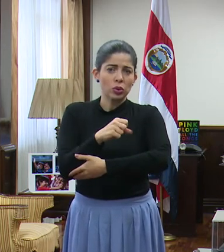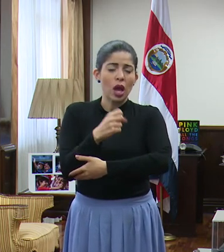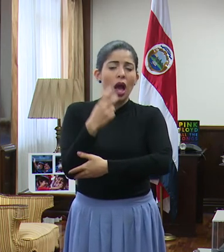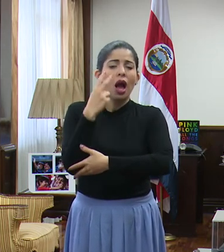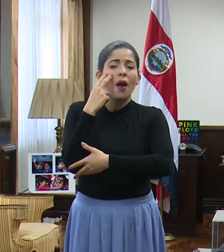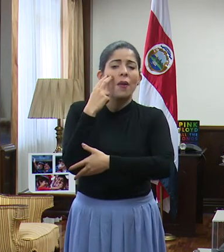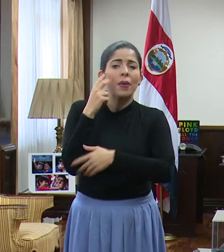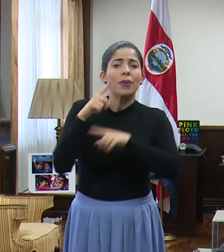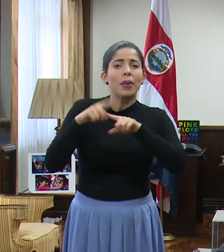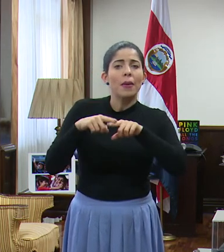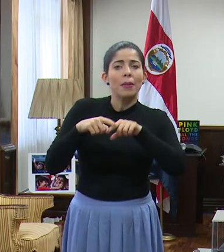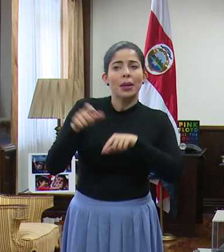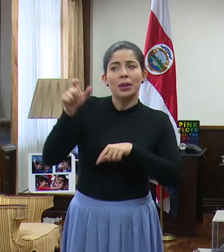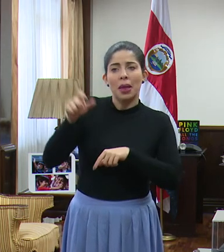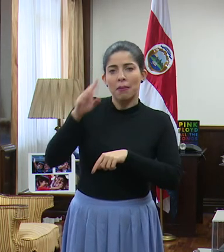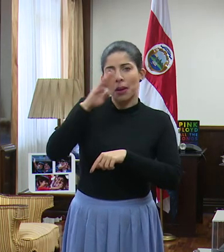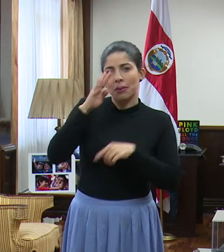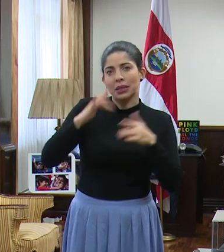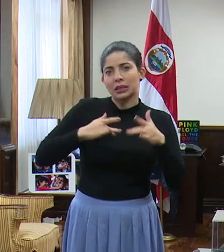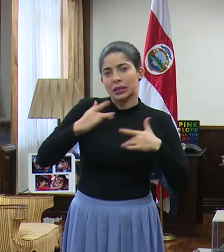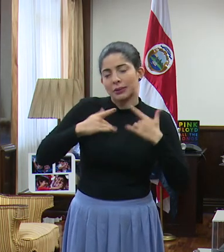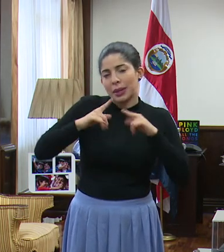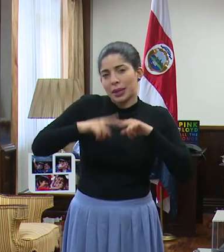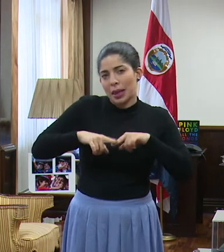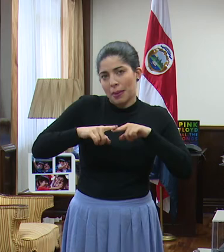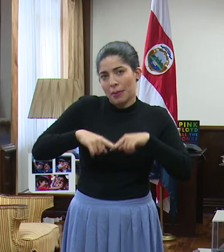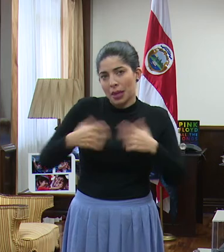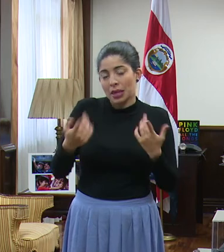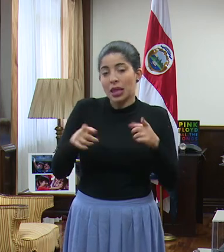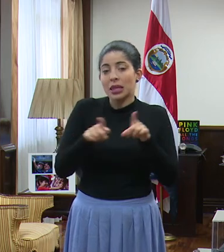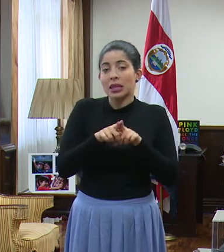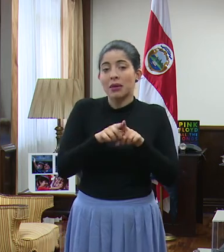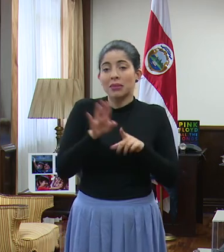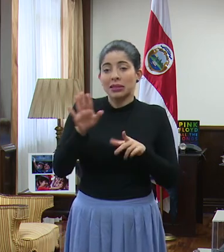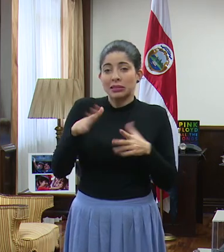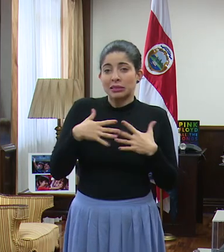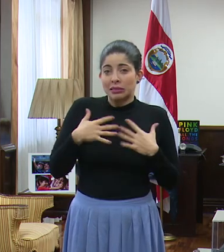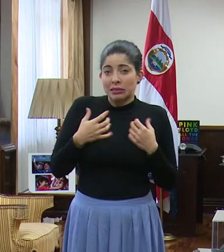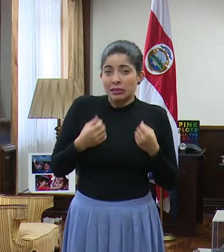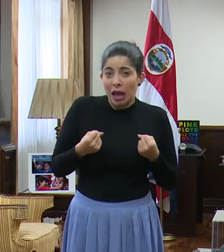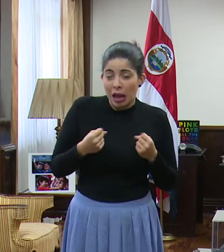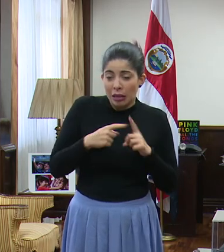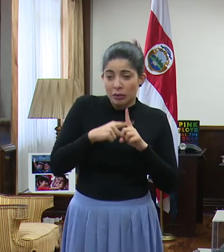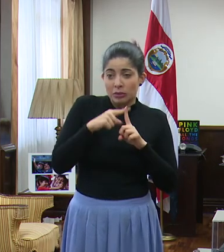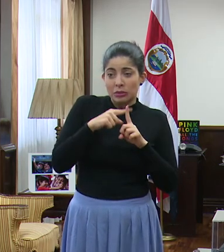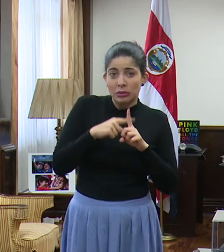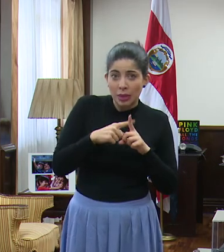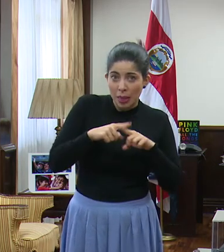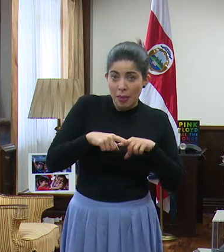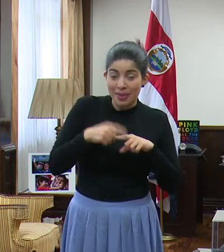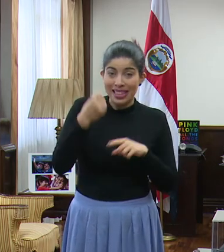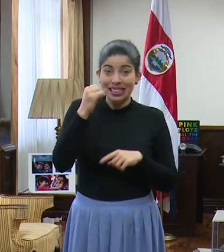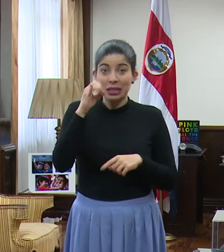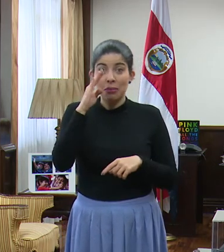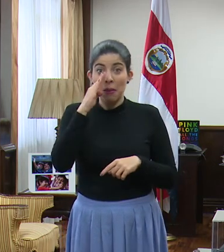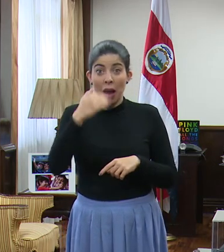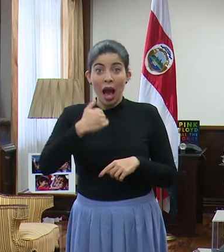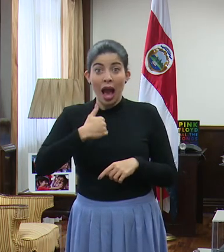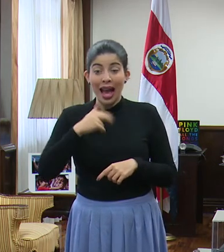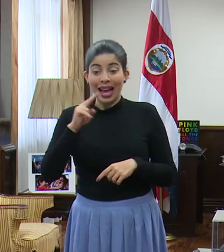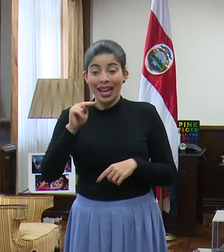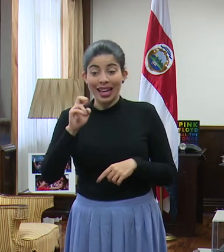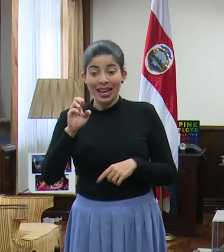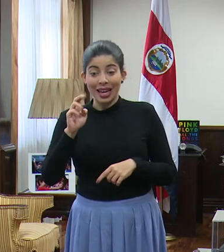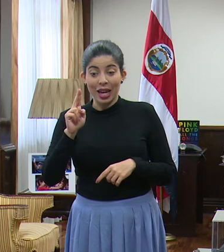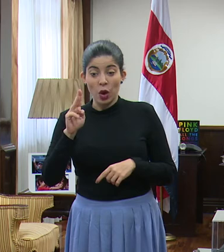tipo de síntomas puede tener la mamá. Habría que ver qué tan comprometida está la mamá. Si la mamá tiene una neumonía, pues